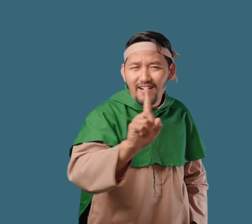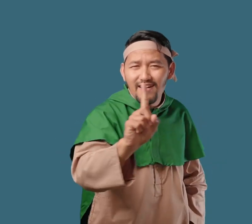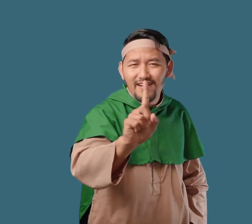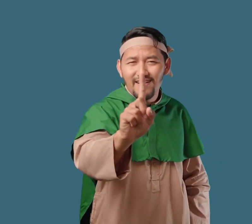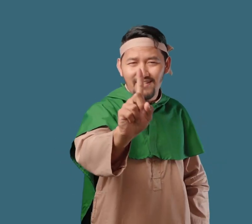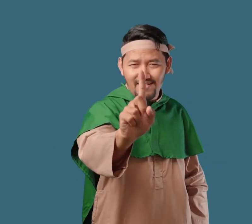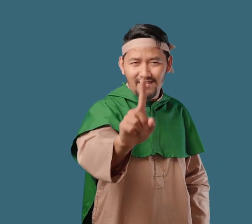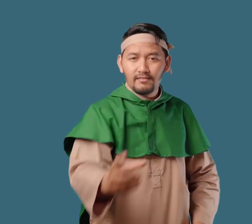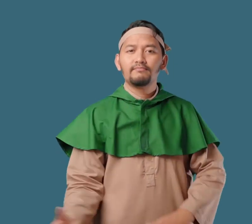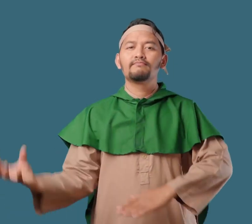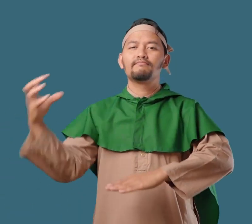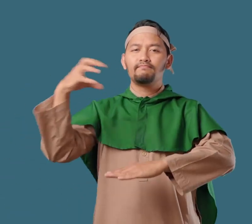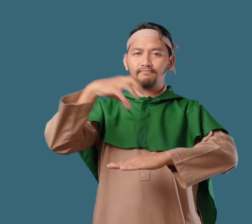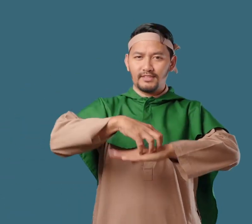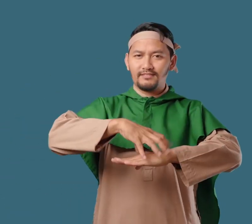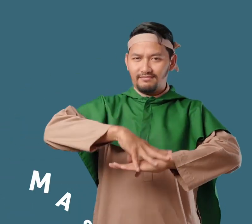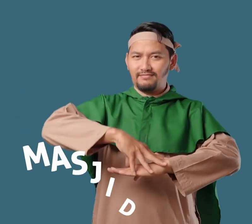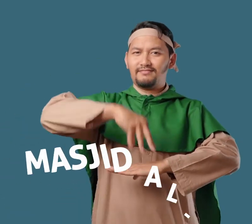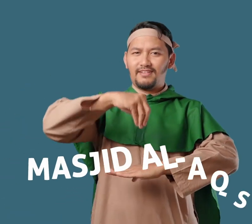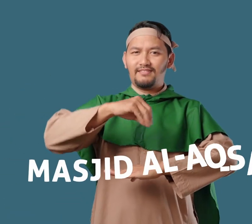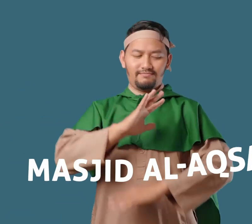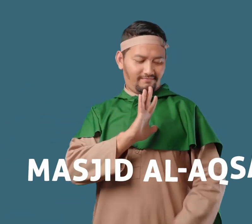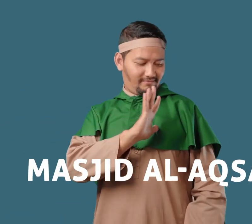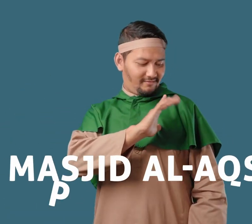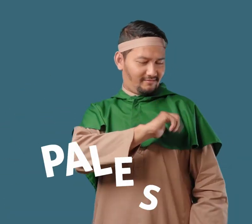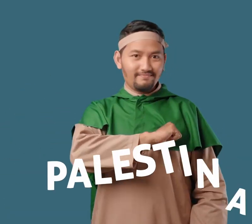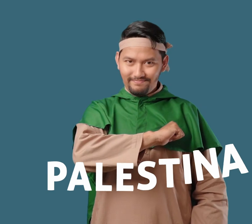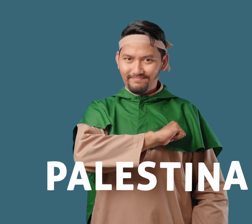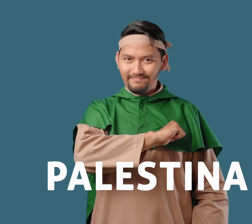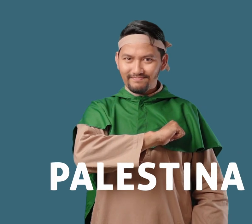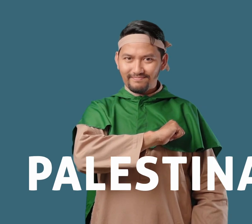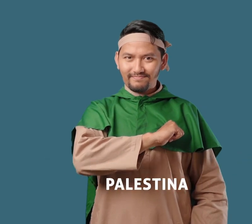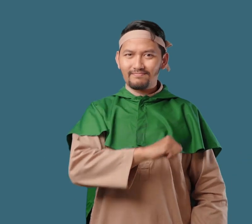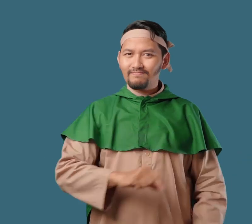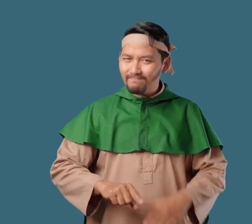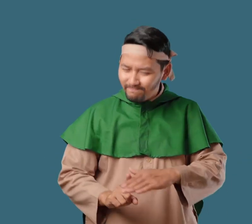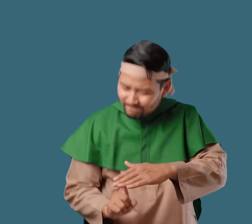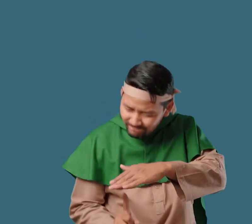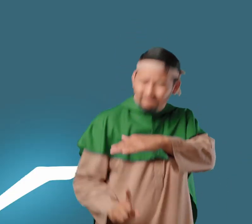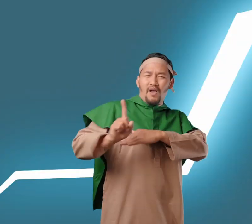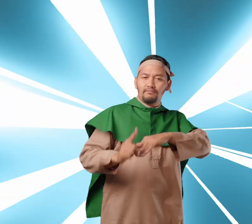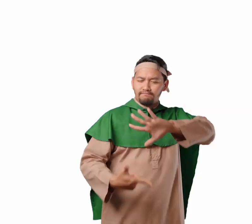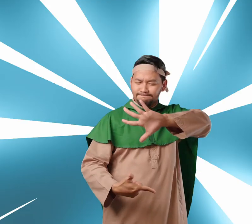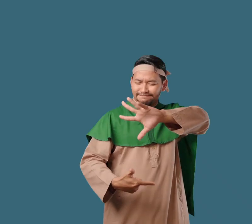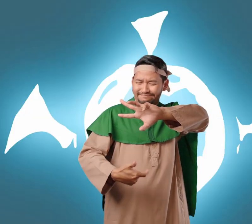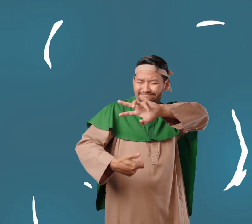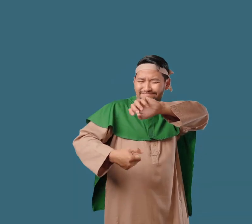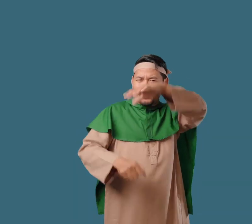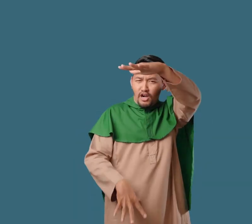Menuju Masjidil Aqsa di Palestina Setelah itu, Nabi Muhammad naik ke langit